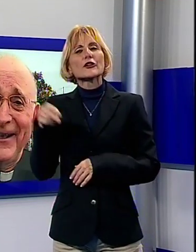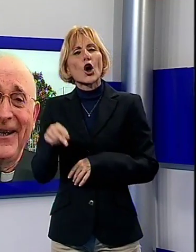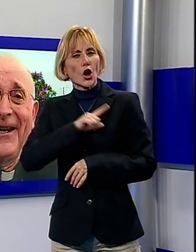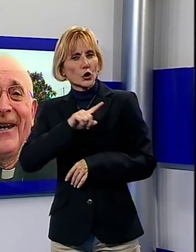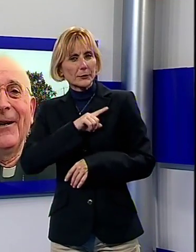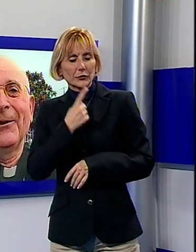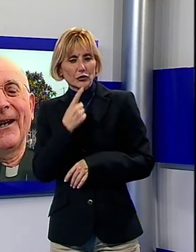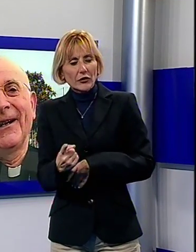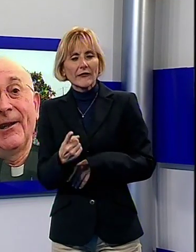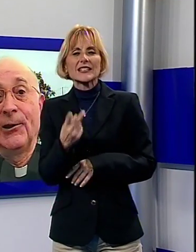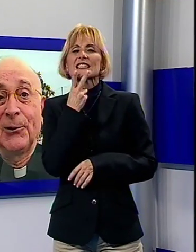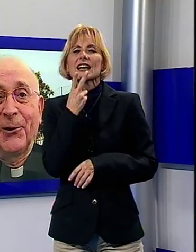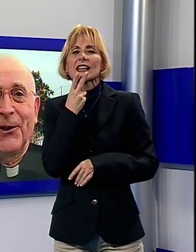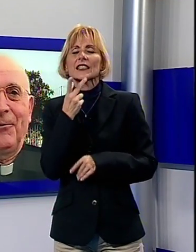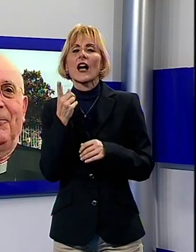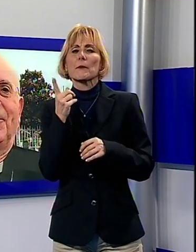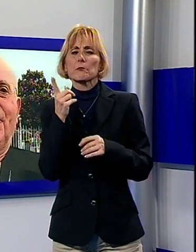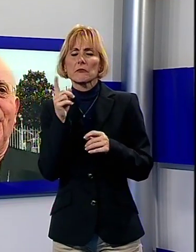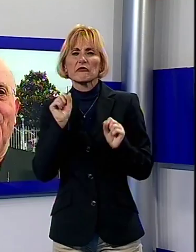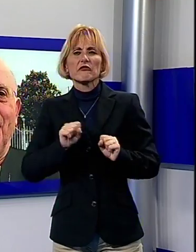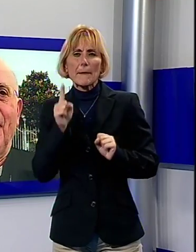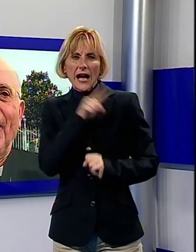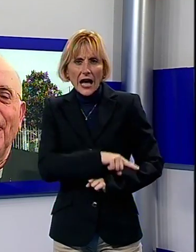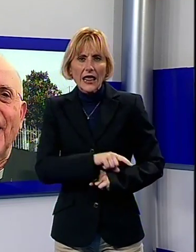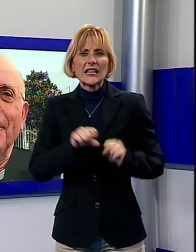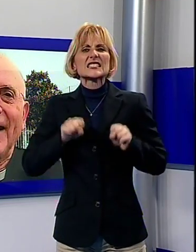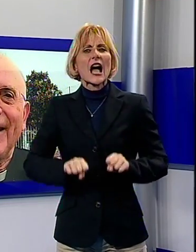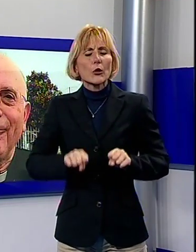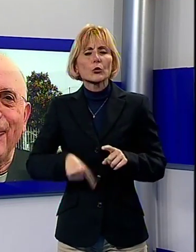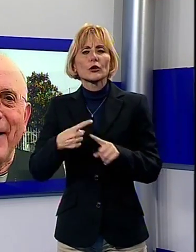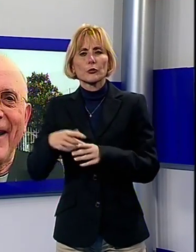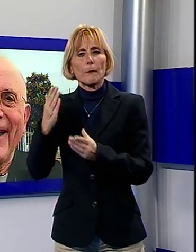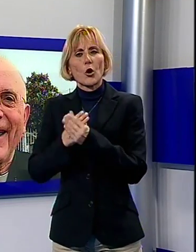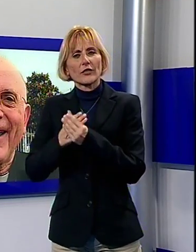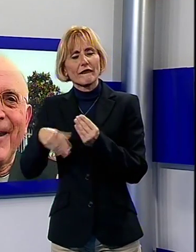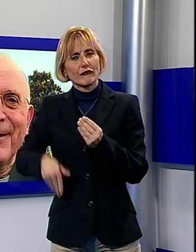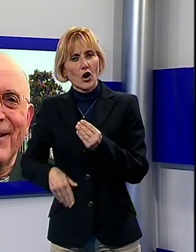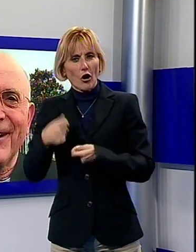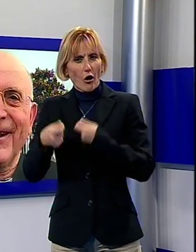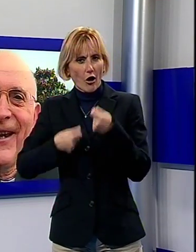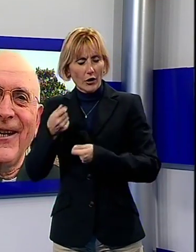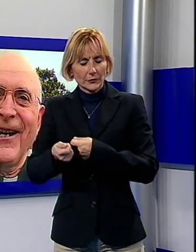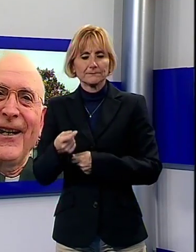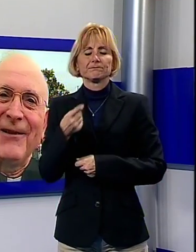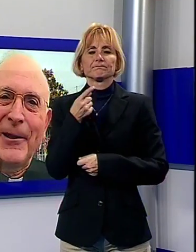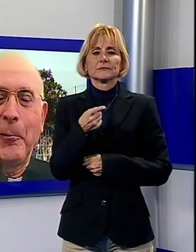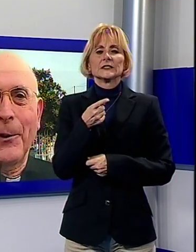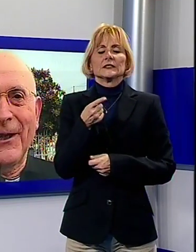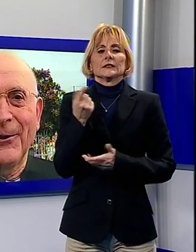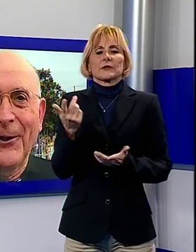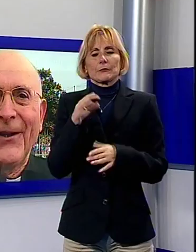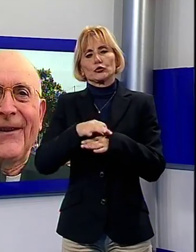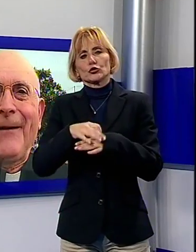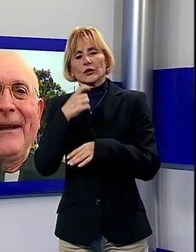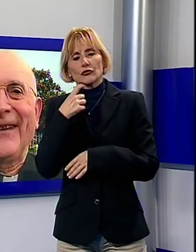fumare. E allora il dottore ti dice, allora ma lei fuma, lei beve, lei ha una vita un